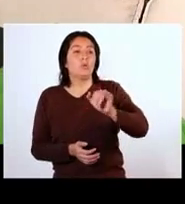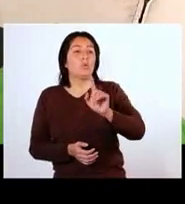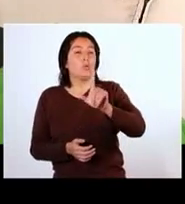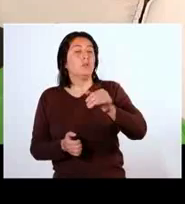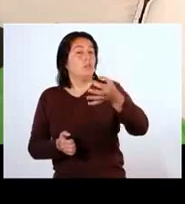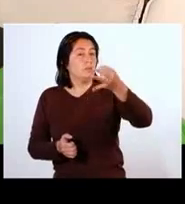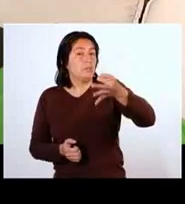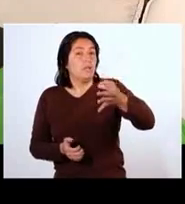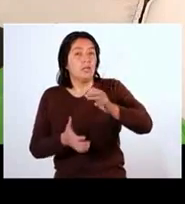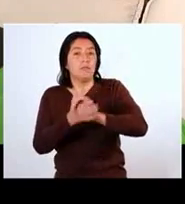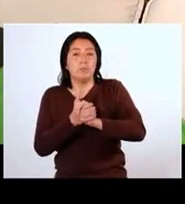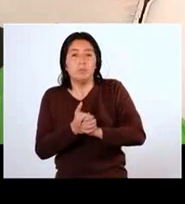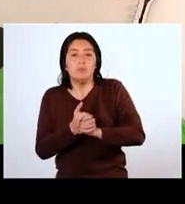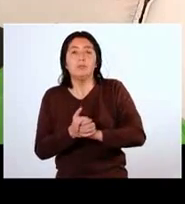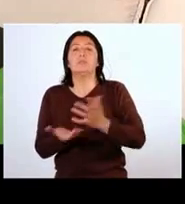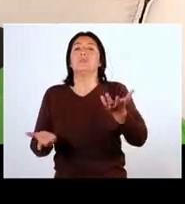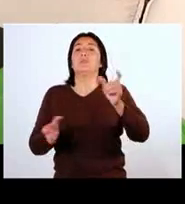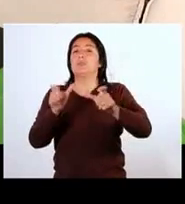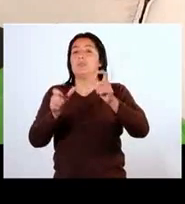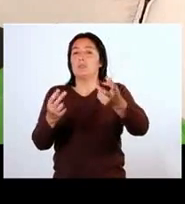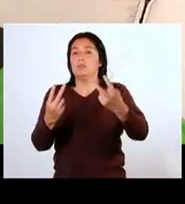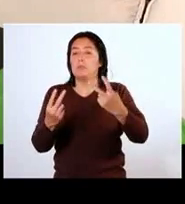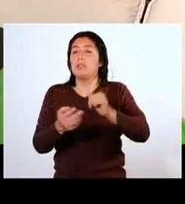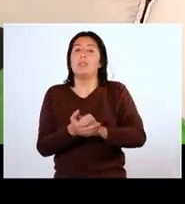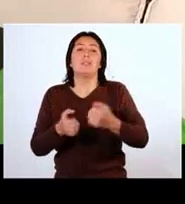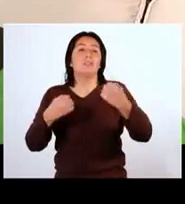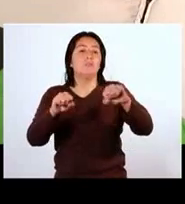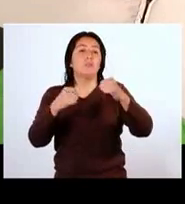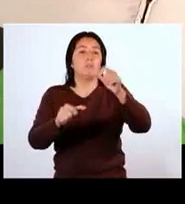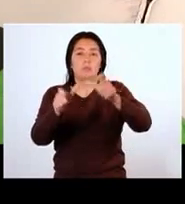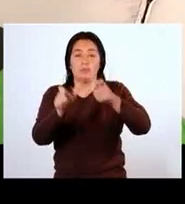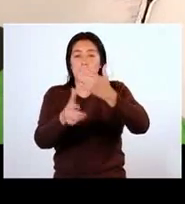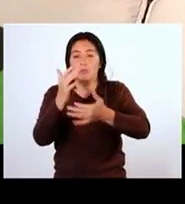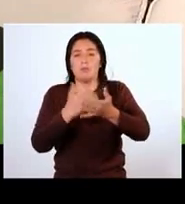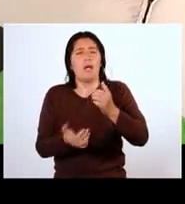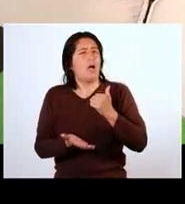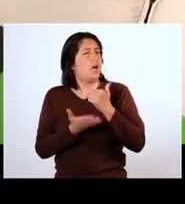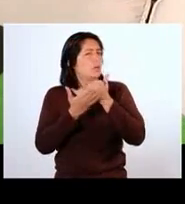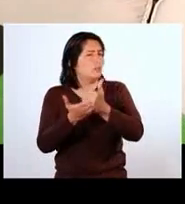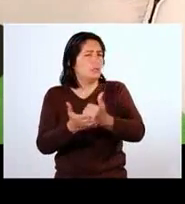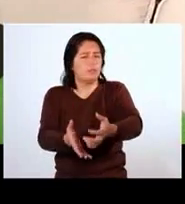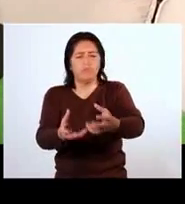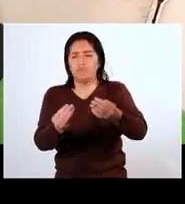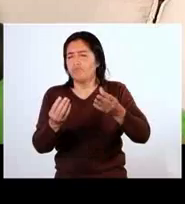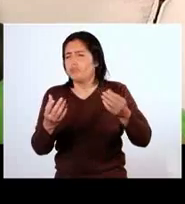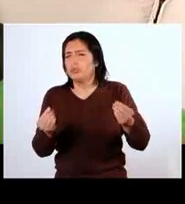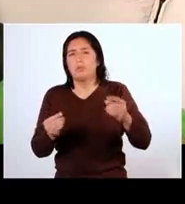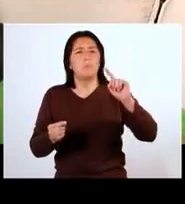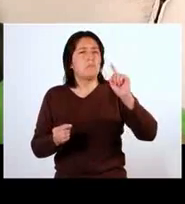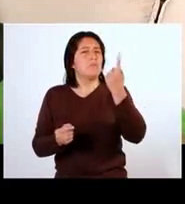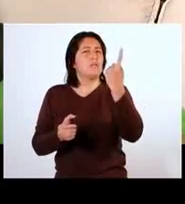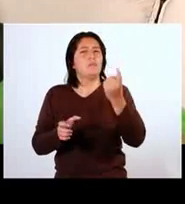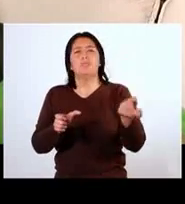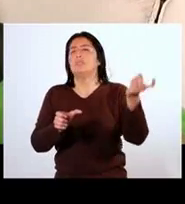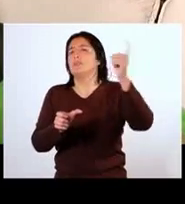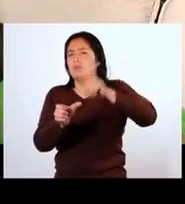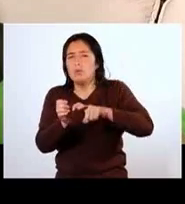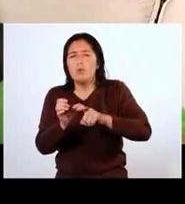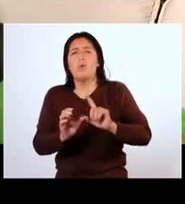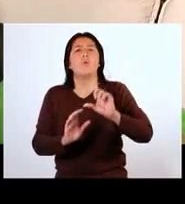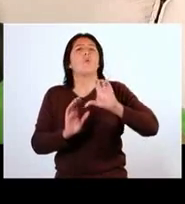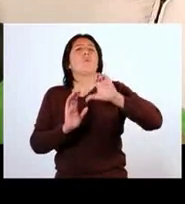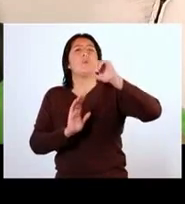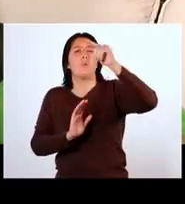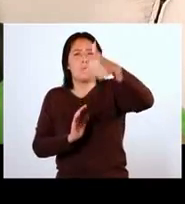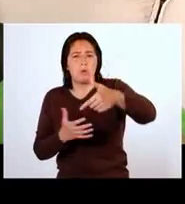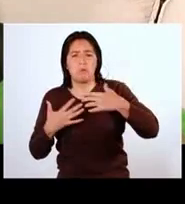amigos, el deporte en las personas con discapacidad ayuda muchísimo. Primero en la integración y luego en